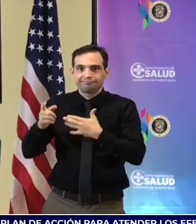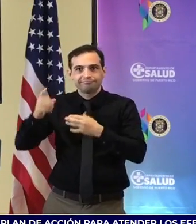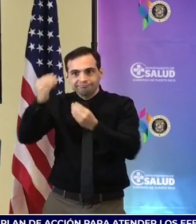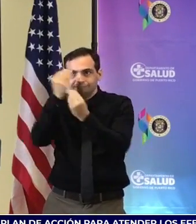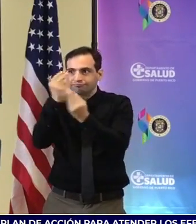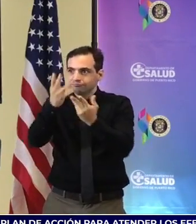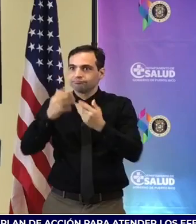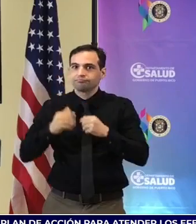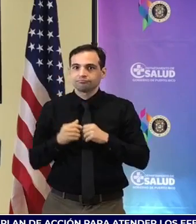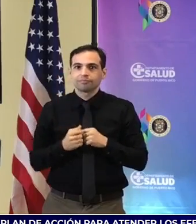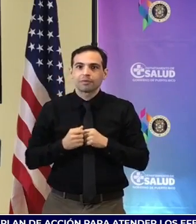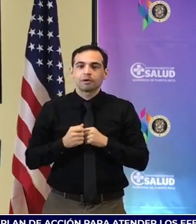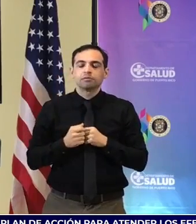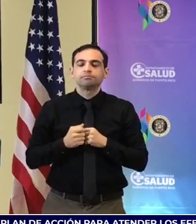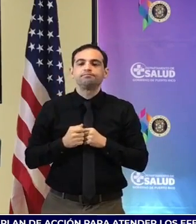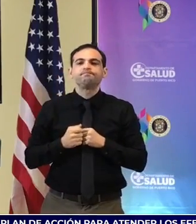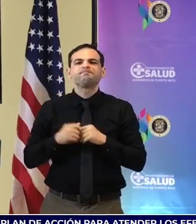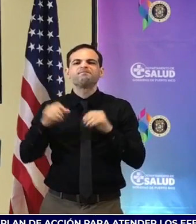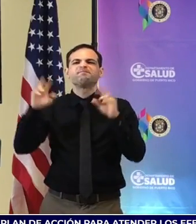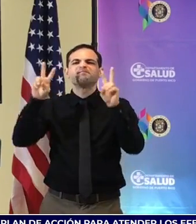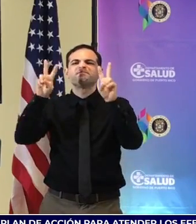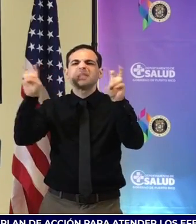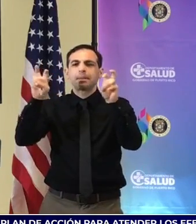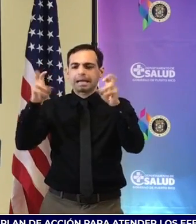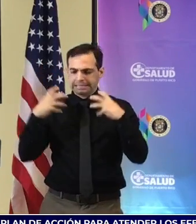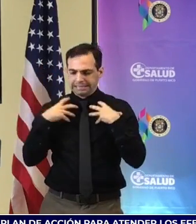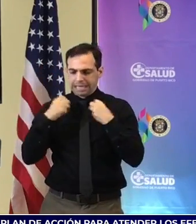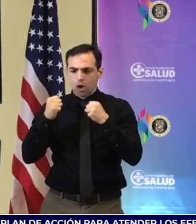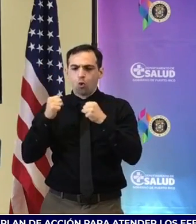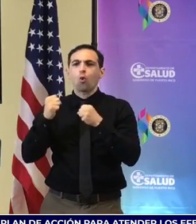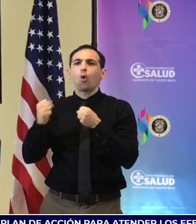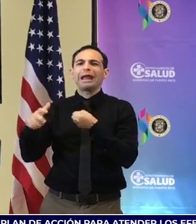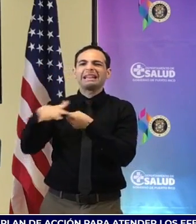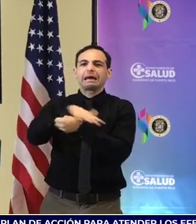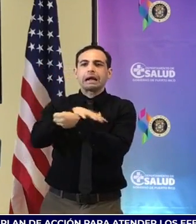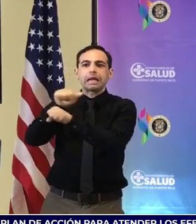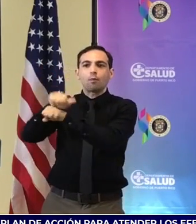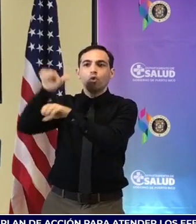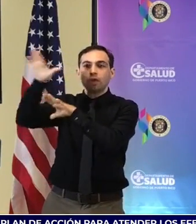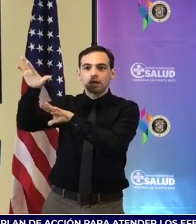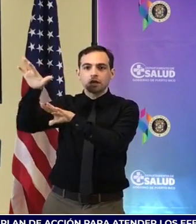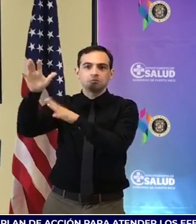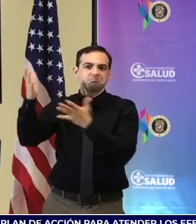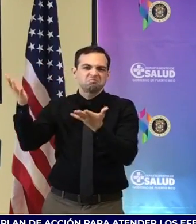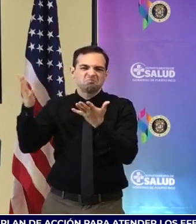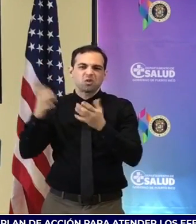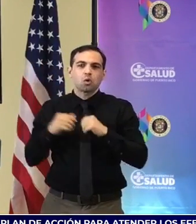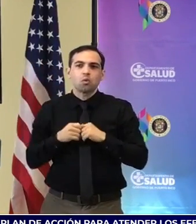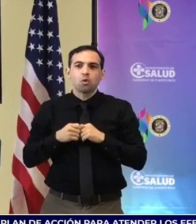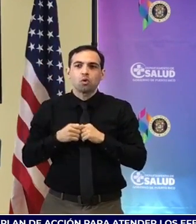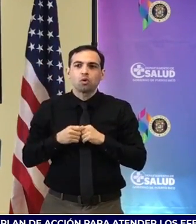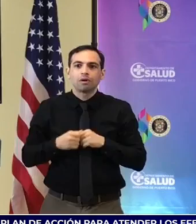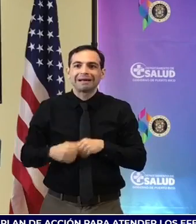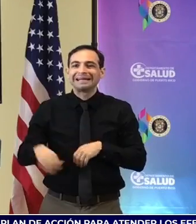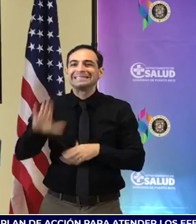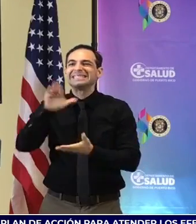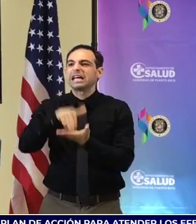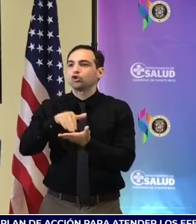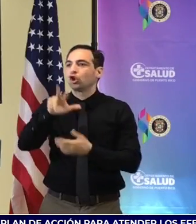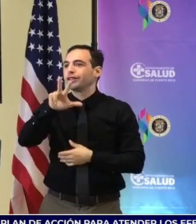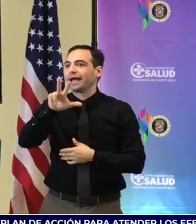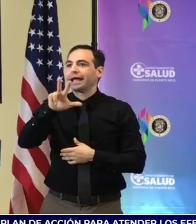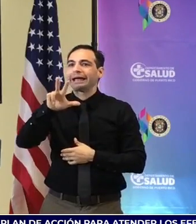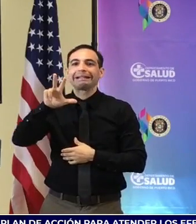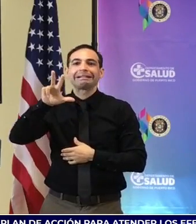iniciativa. Salud Integral de Montaña es un centro de salud primario, lo que se conoce en el mercado, ¿verdad?, como los centros 330 o